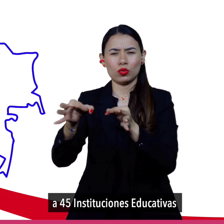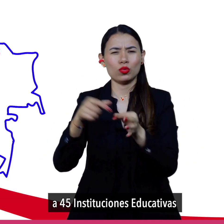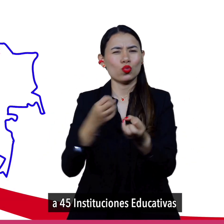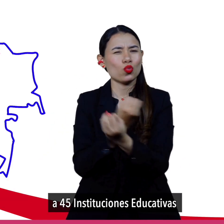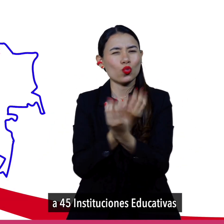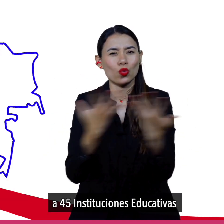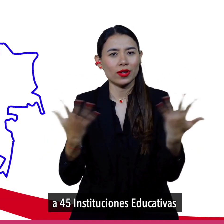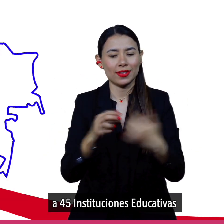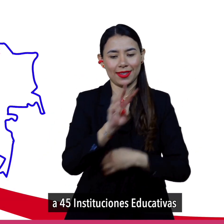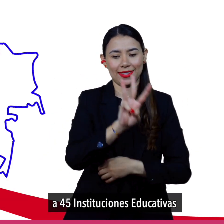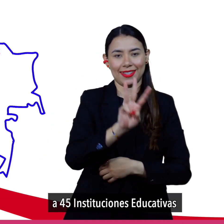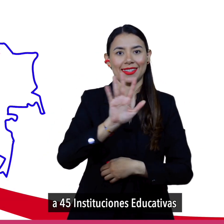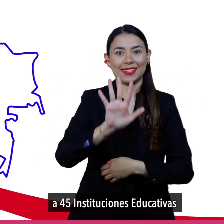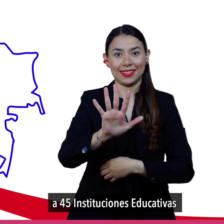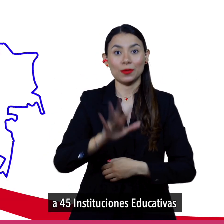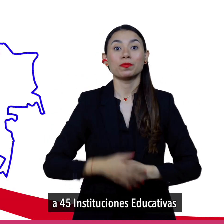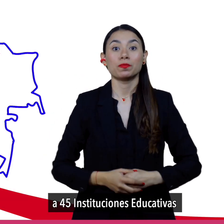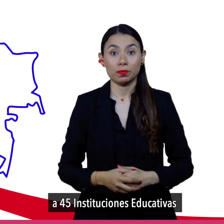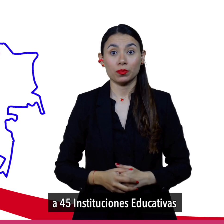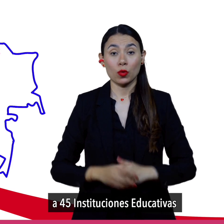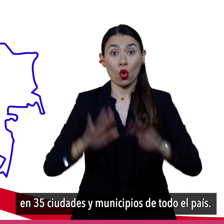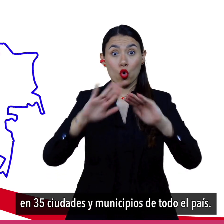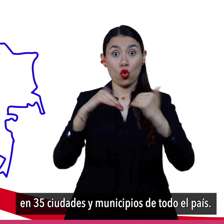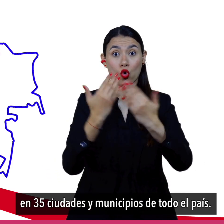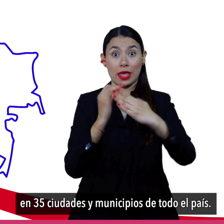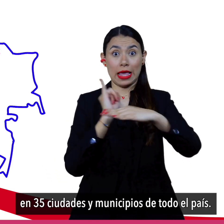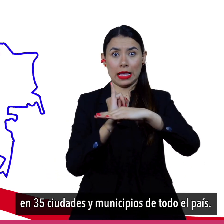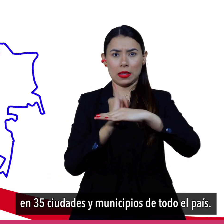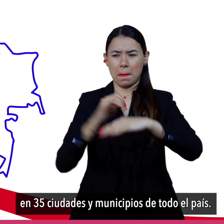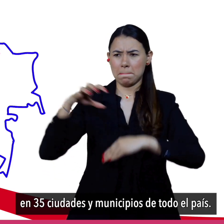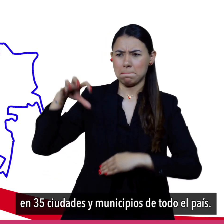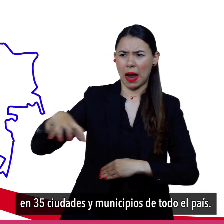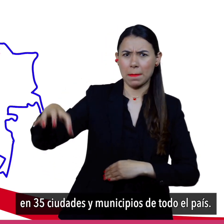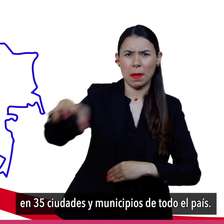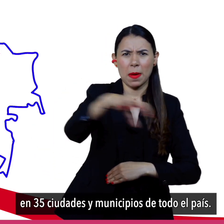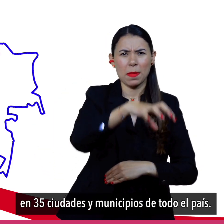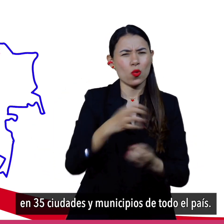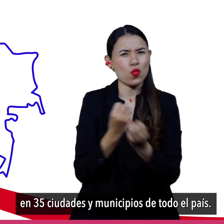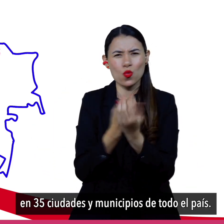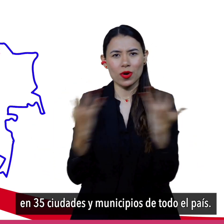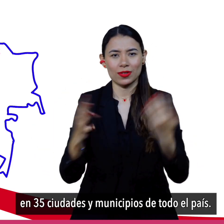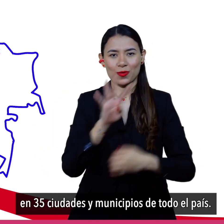en 35 ciudades y municipios de todo el país.